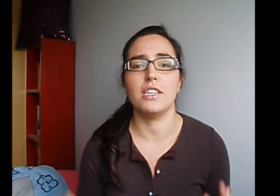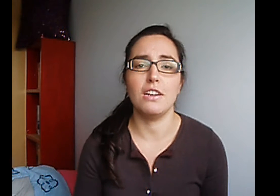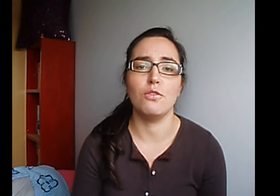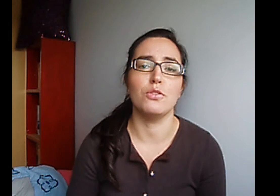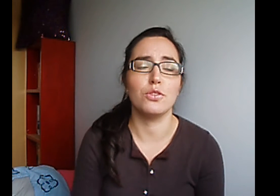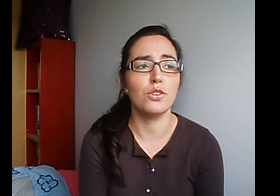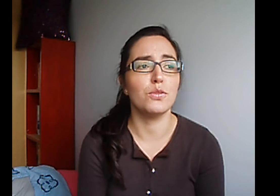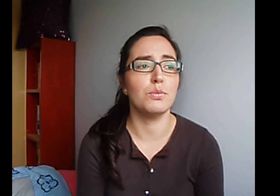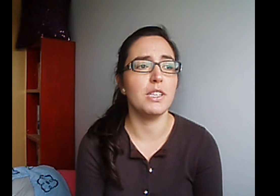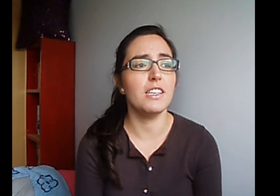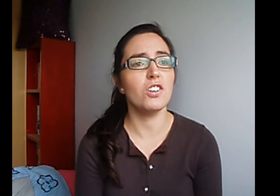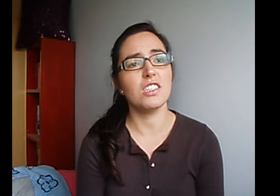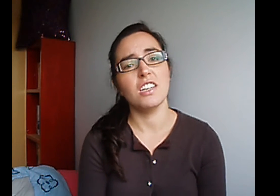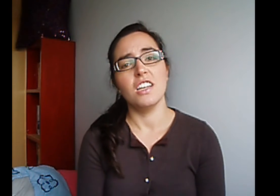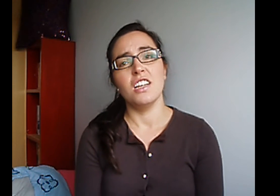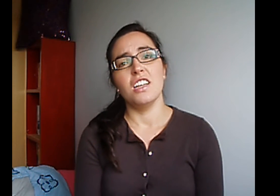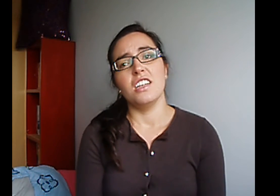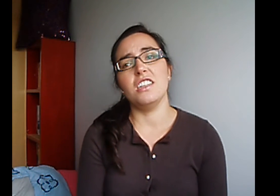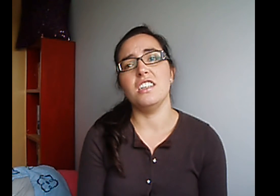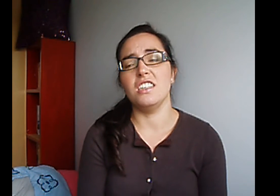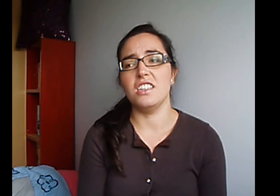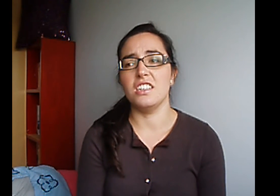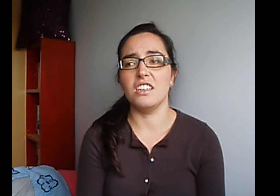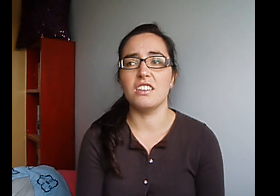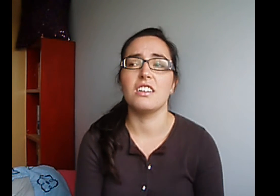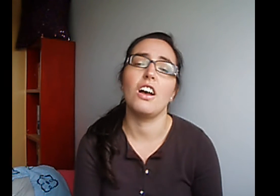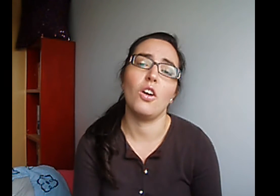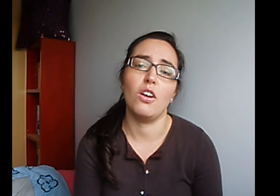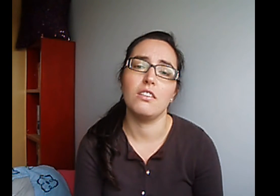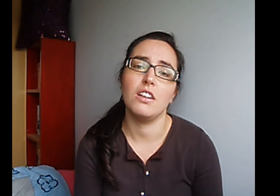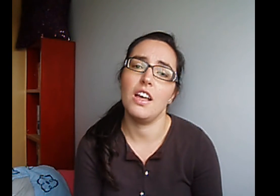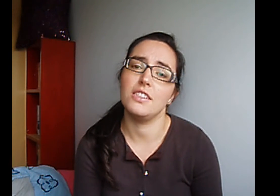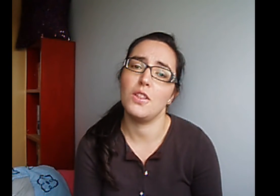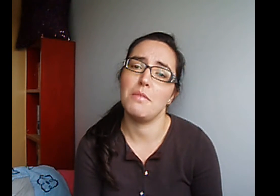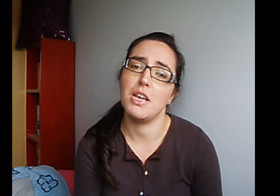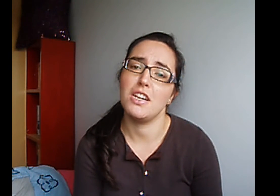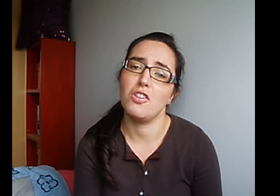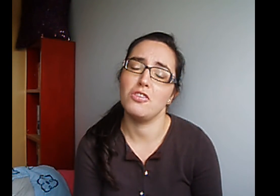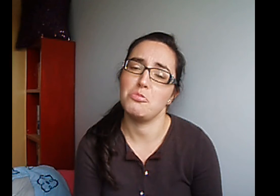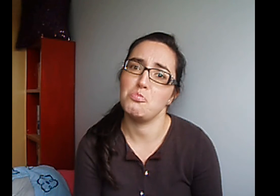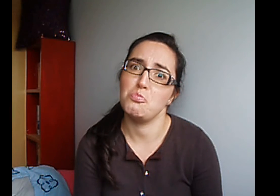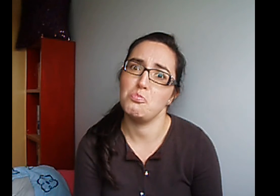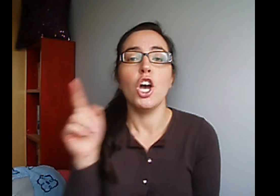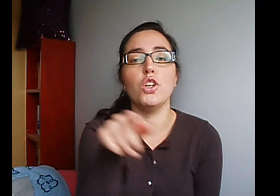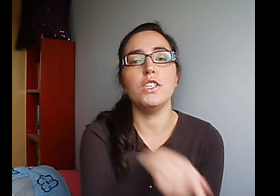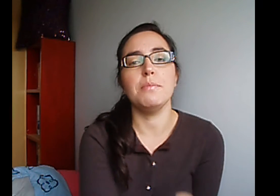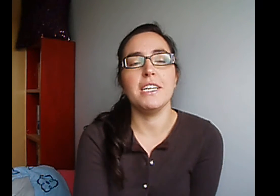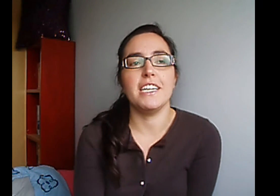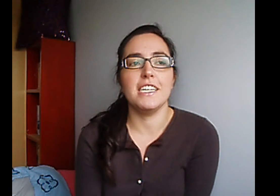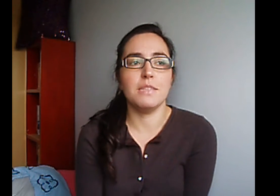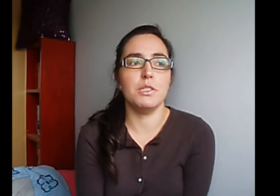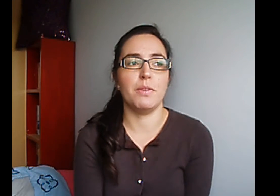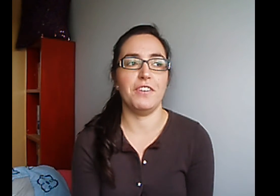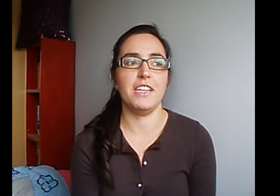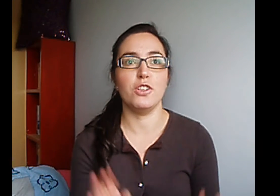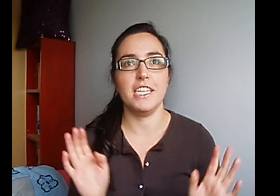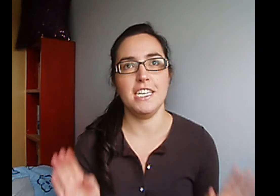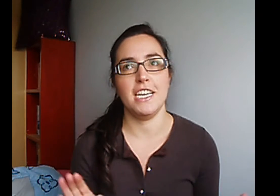sus vídeos Y... jo, la he hecho de menos Otro también que es de mis preferidos y que